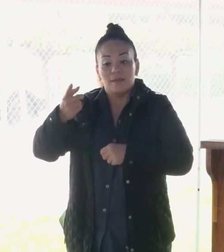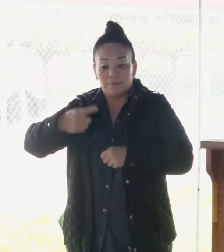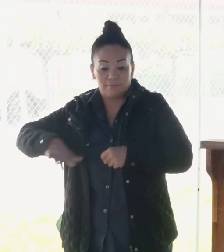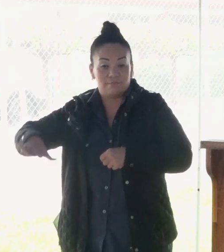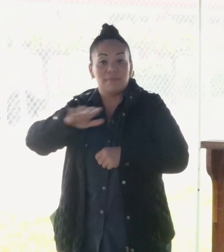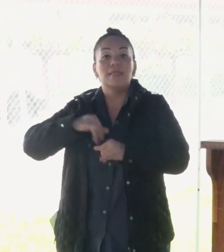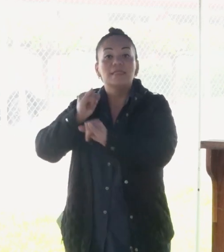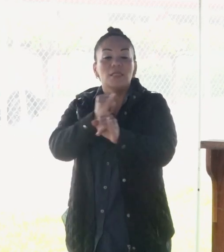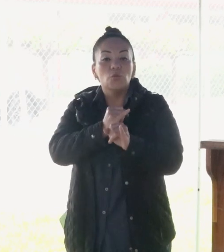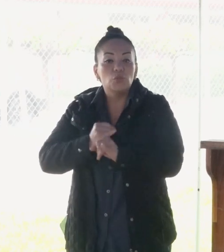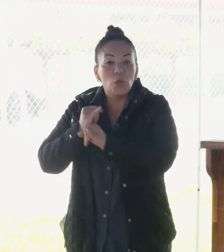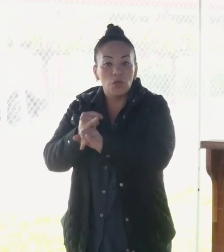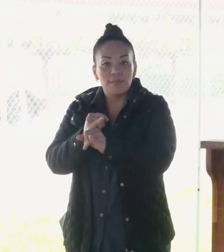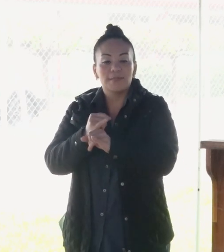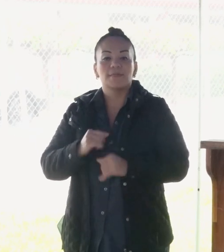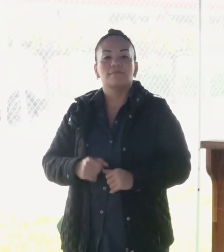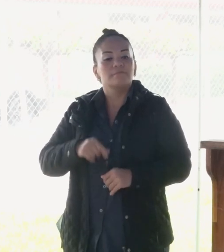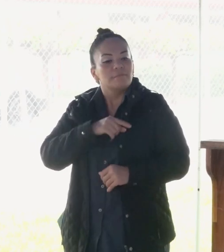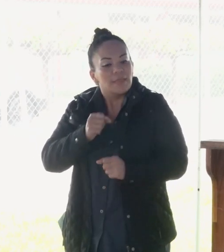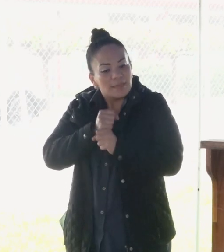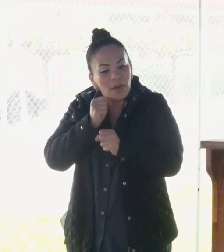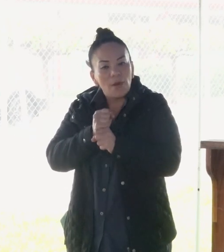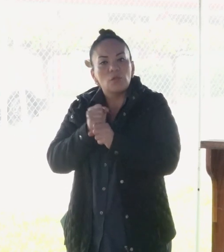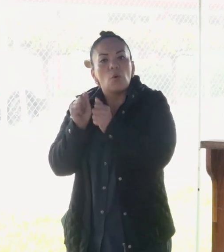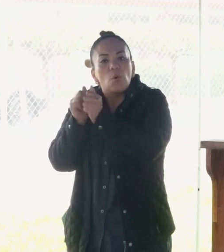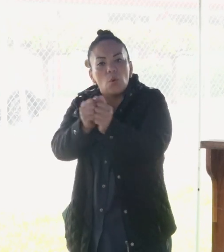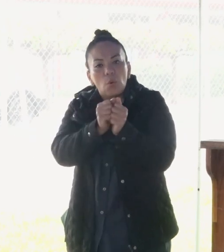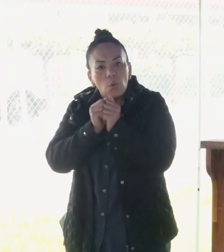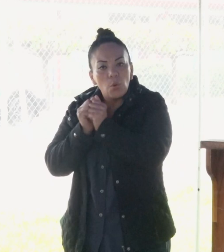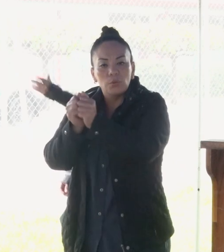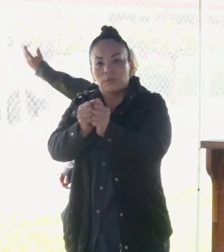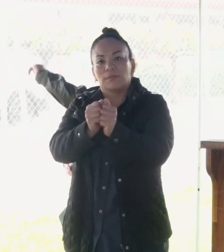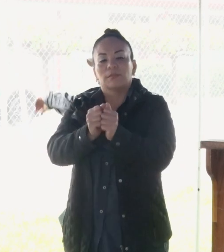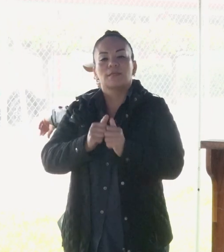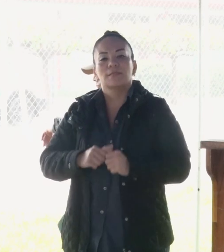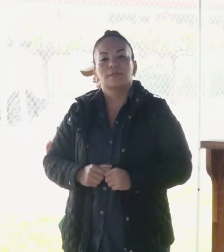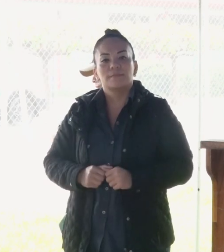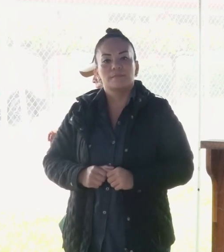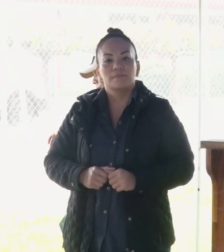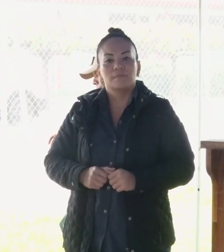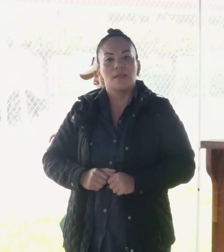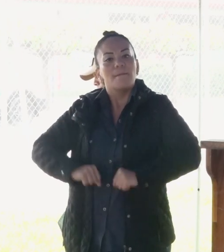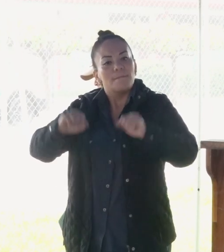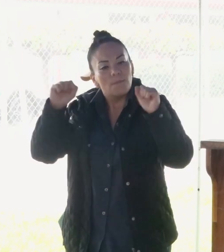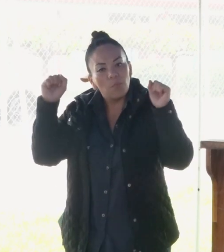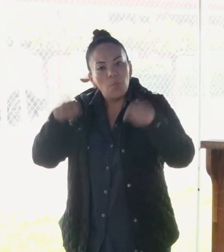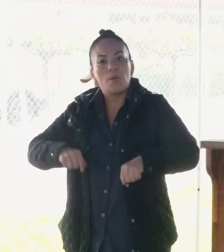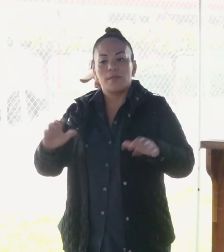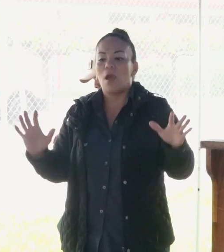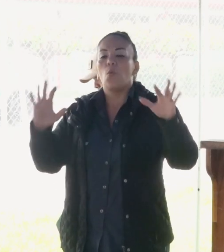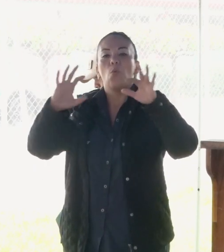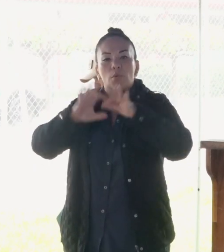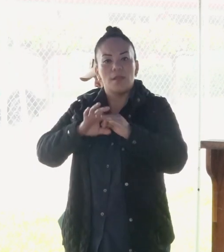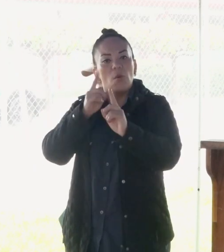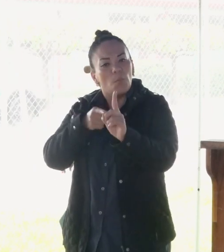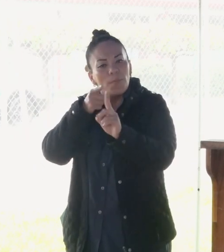instituciones trabajando juntas se puedan unir por el